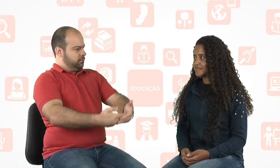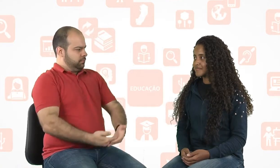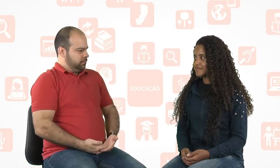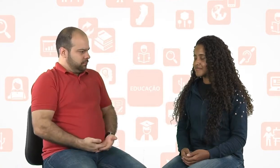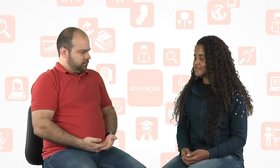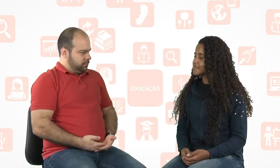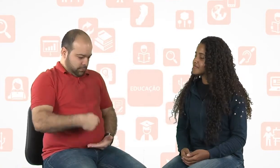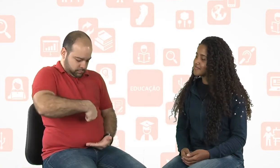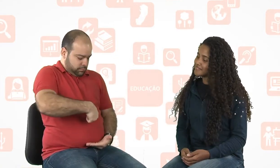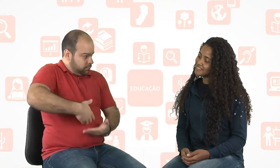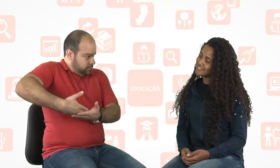Grávida.